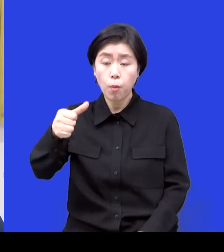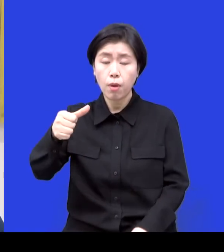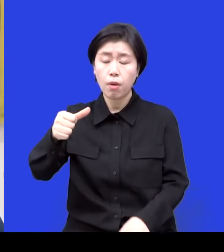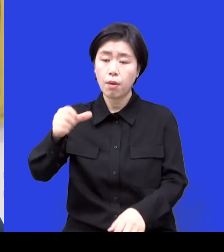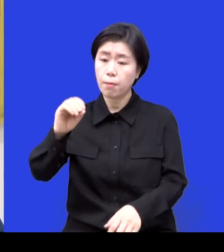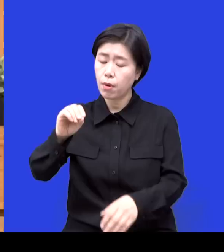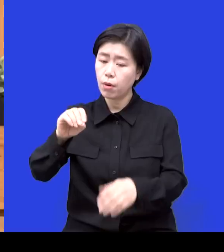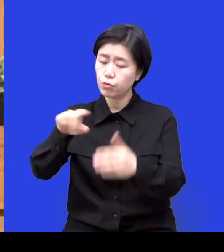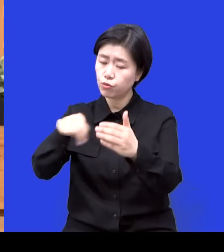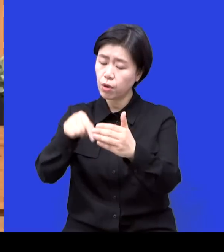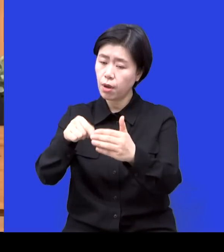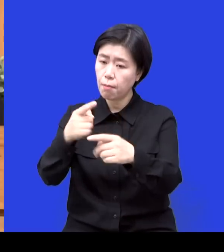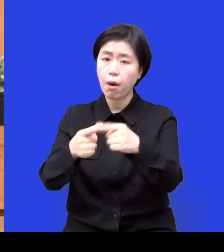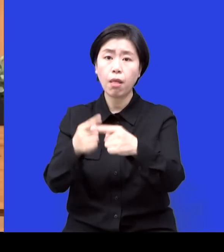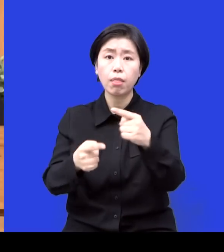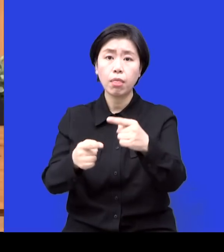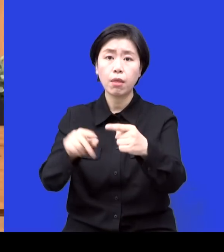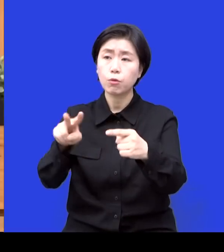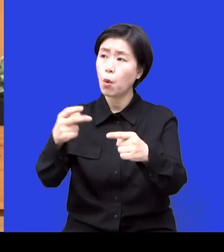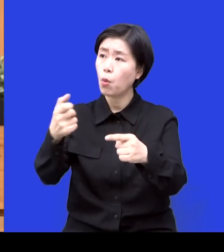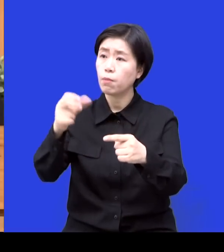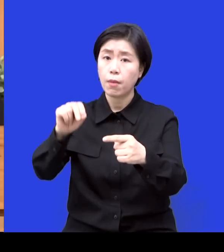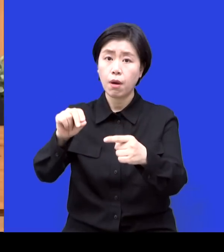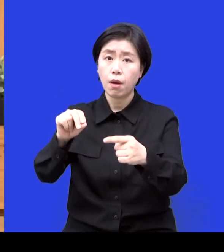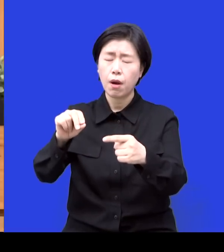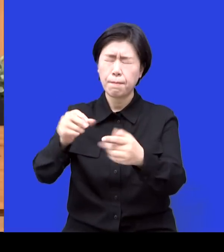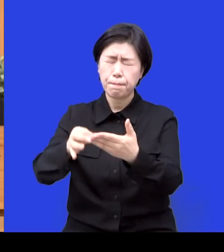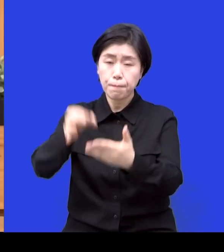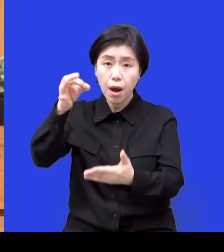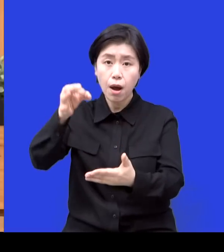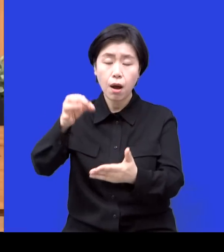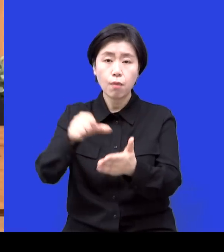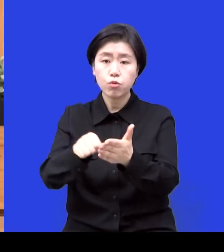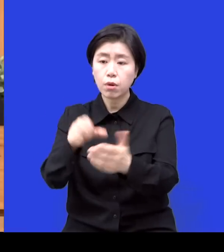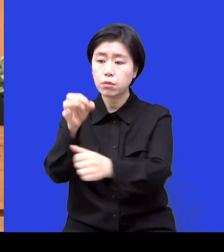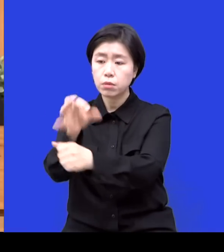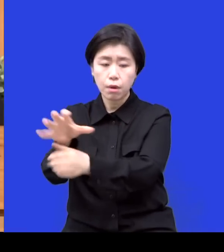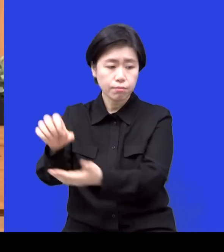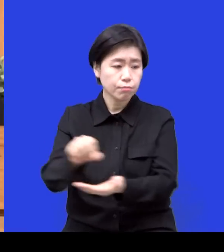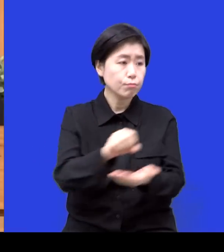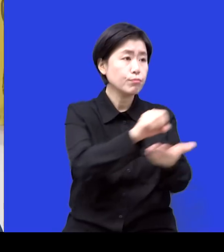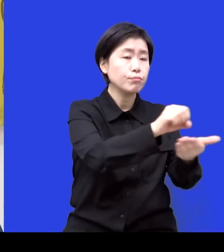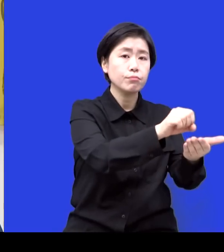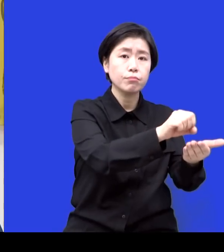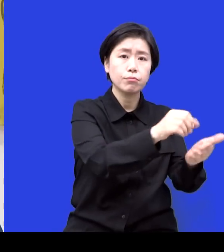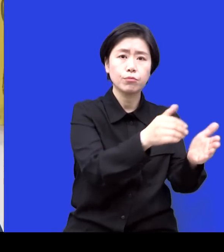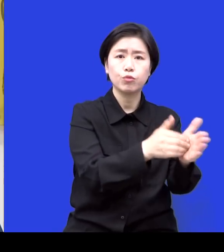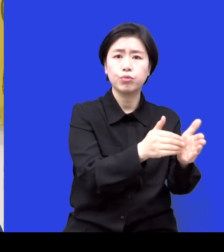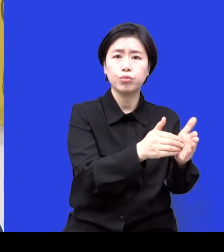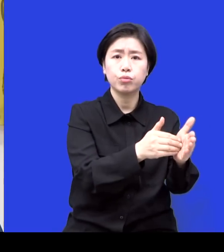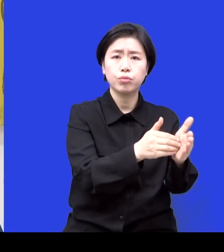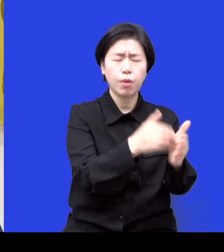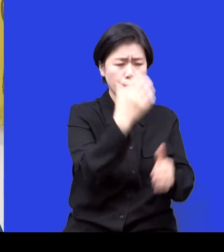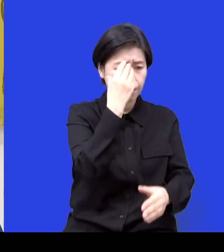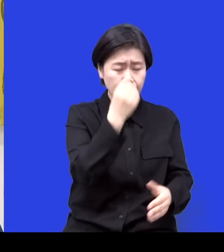금액도 되기도 하고 굉장히 큰 돈이잖아요. 그런 케이스도 있었고 뭐 되게 흔한 것